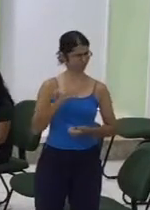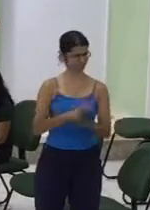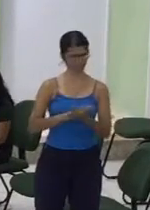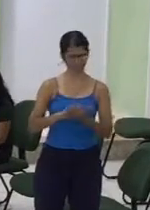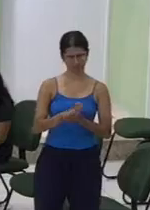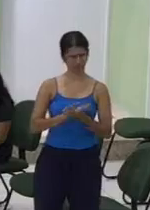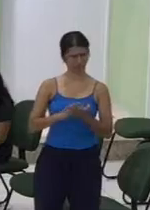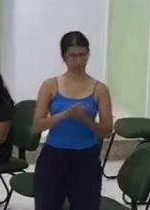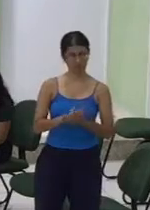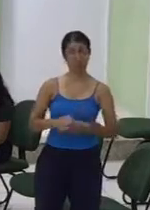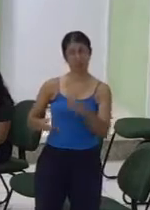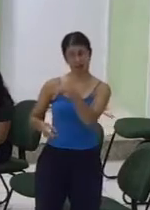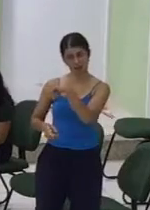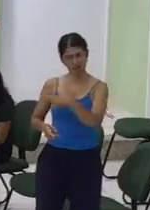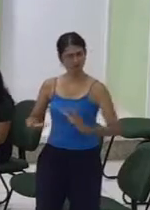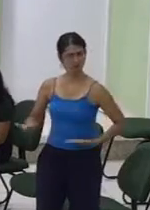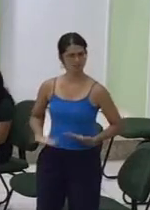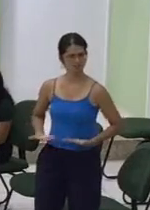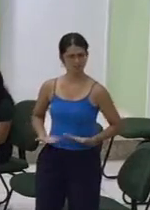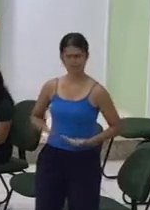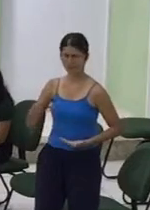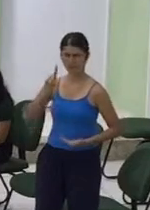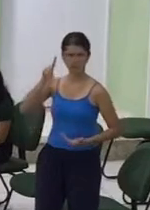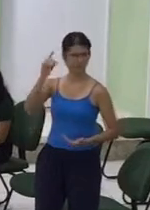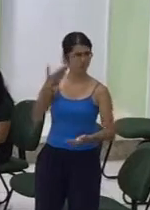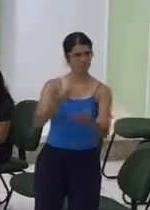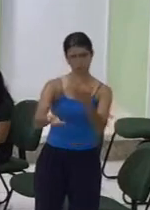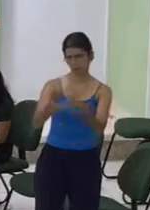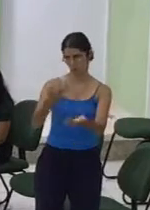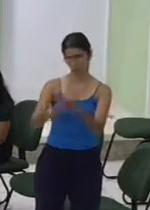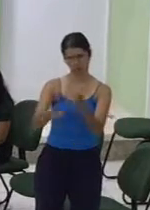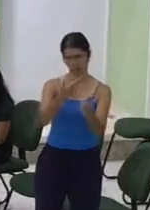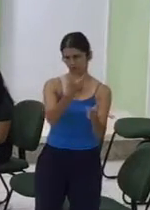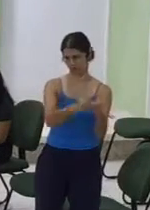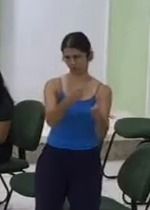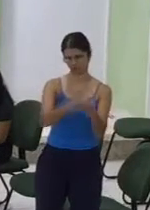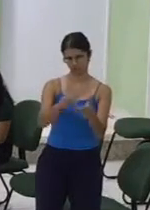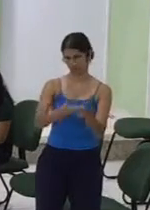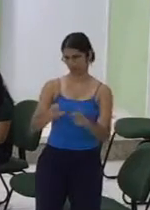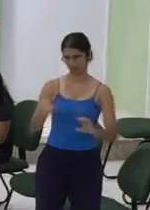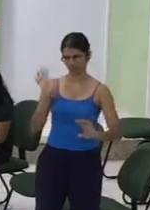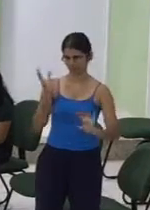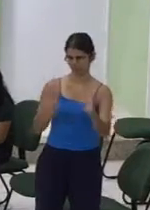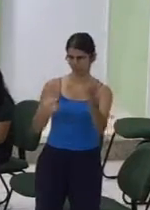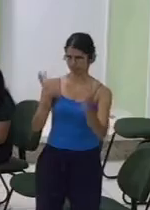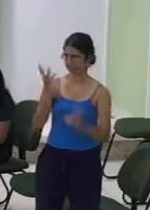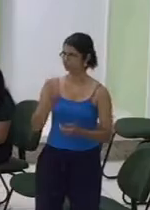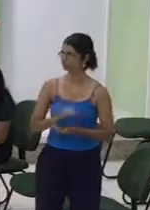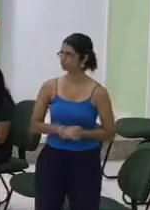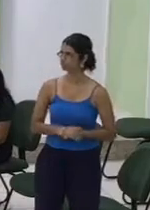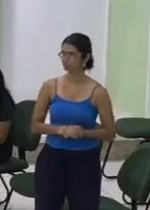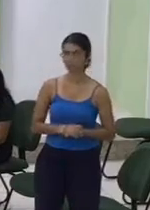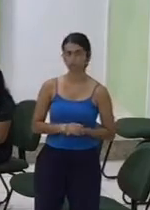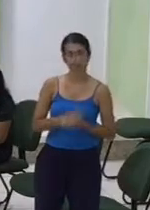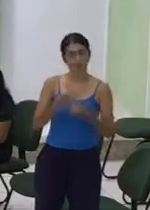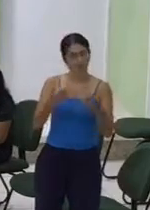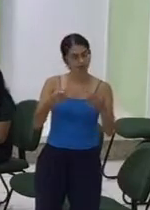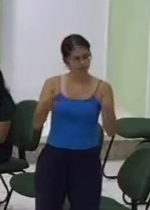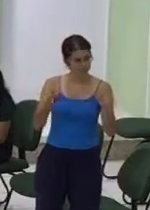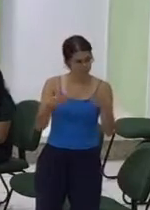Mesmo Em qualquer tempo Eu quero deixar Como nós acabamos De cantar Quando eu escolhi